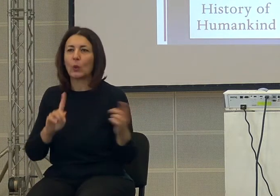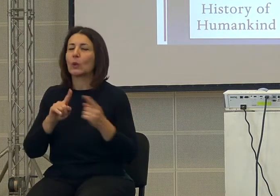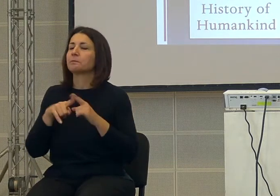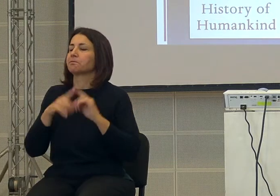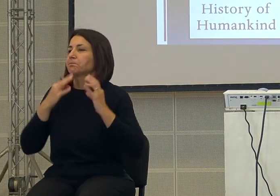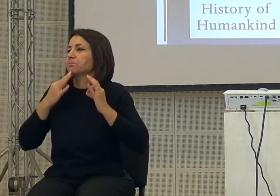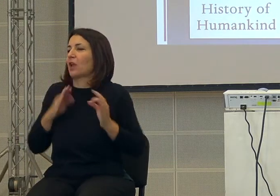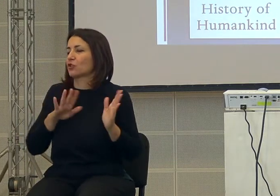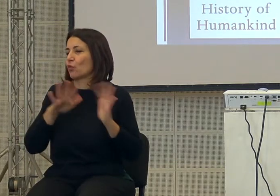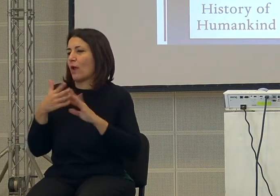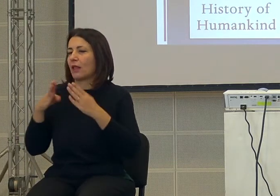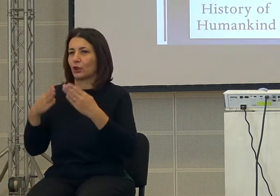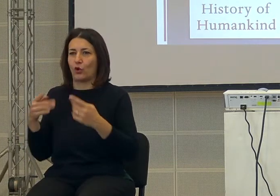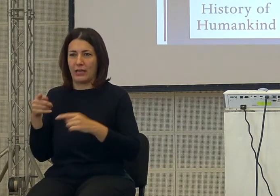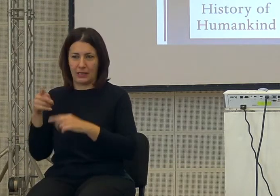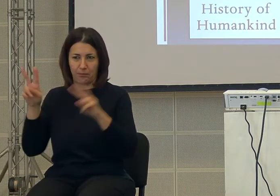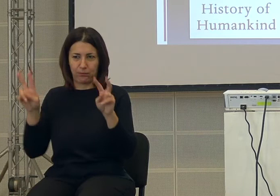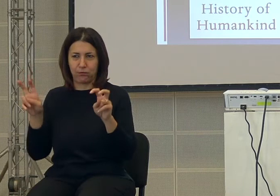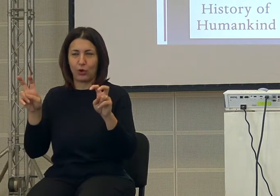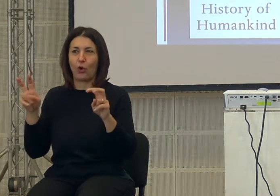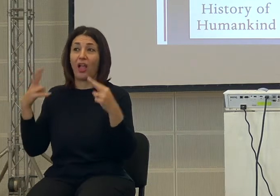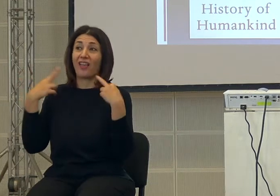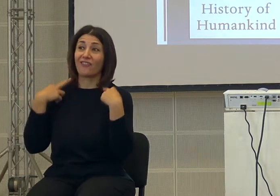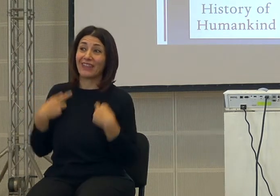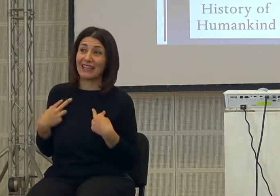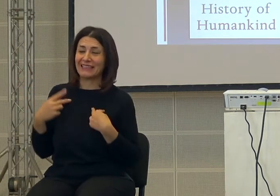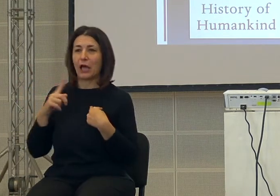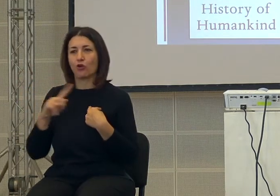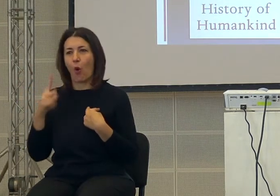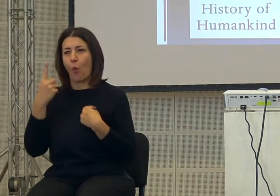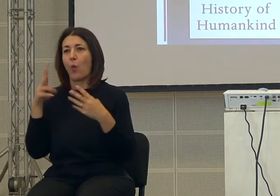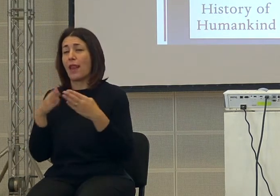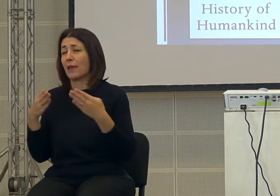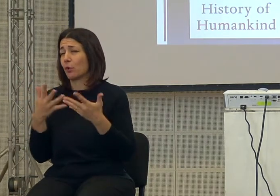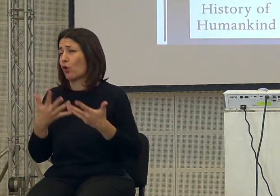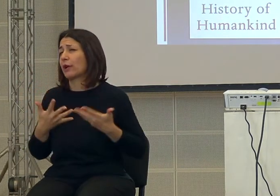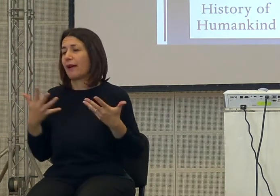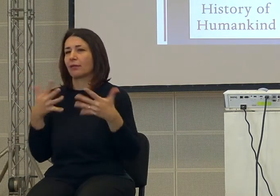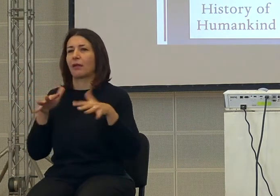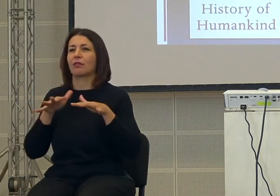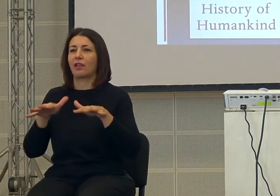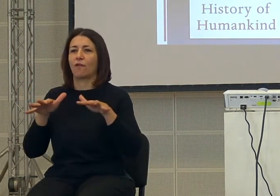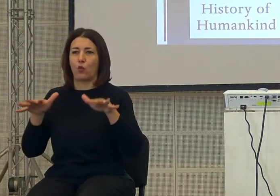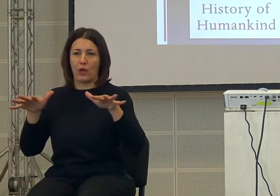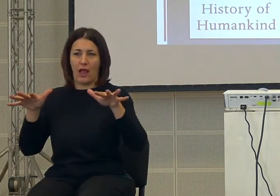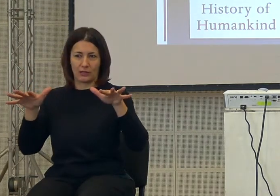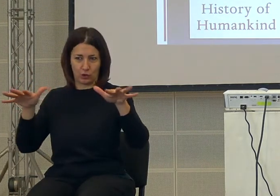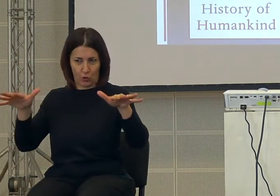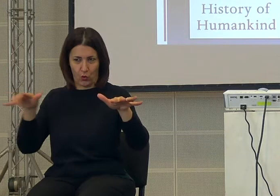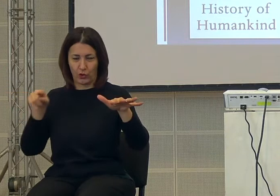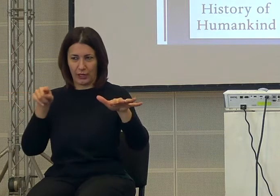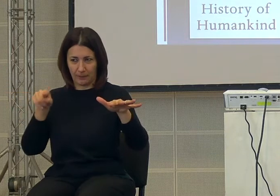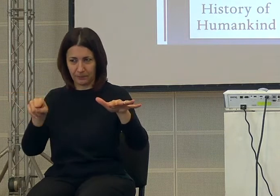di parlare di questo che è un libro non tanto della vita ma è un libro, siccome è un grande libro di divulgazione questo, è un